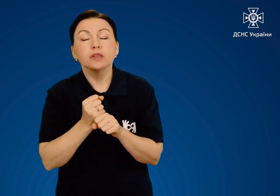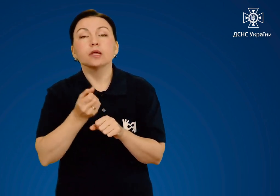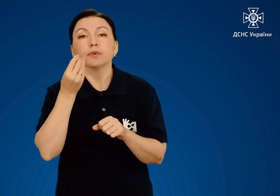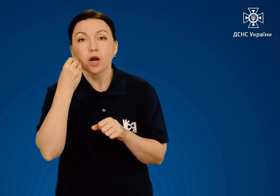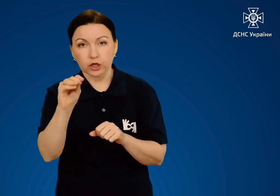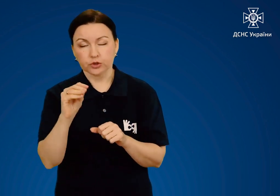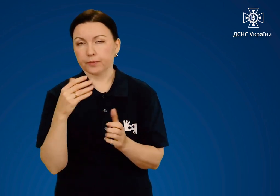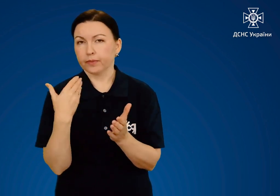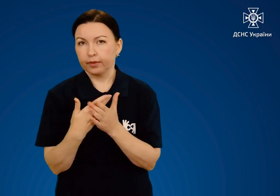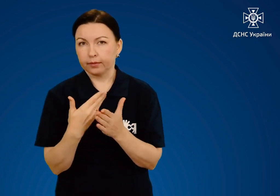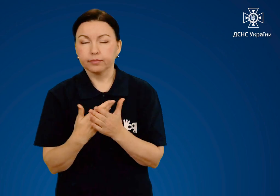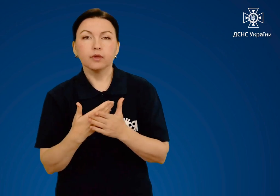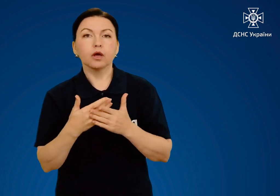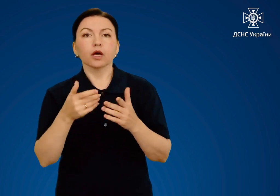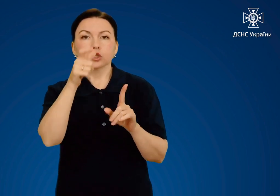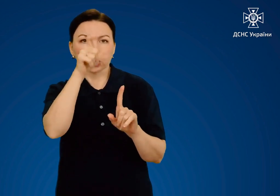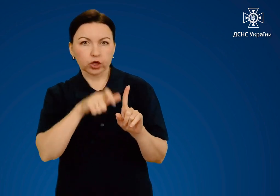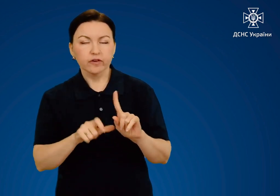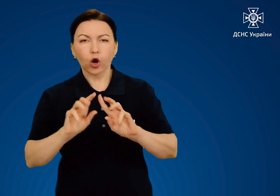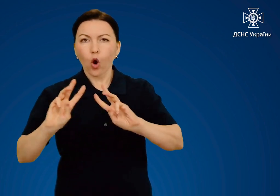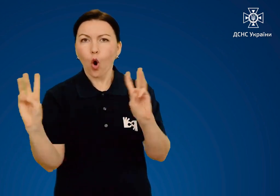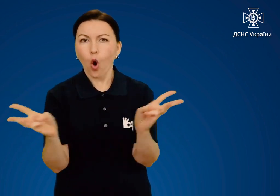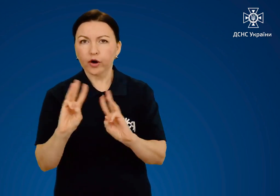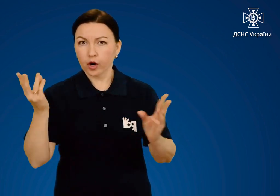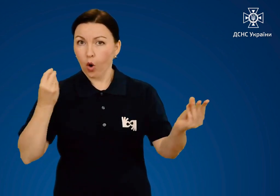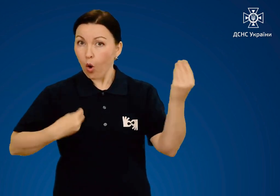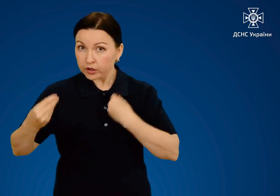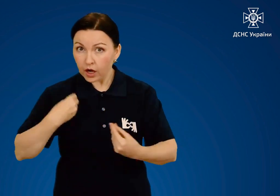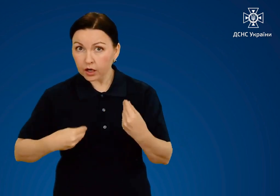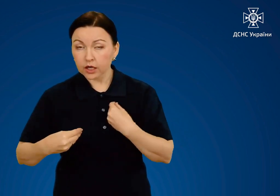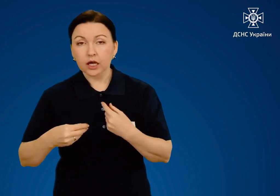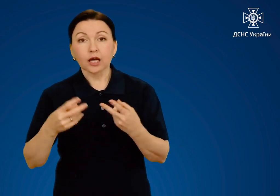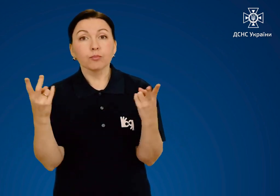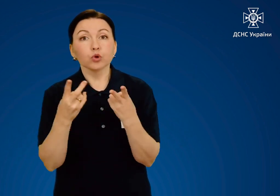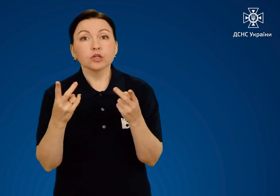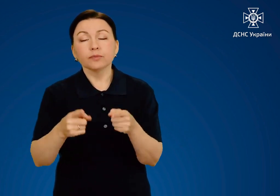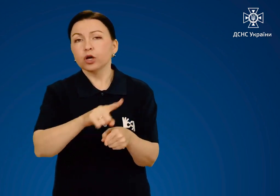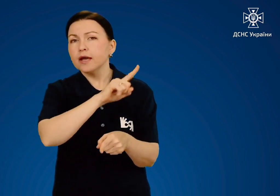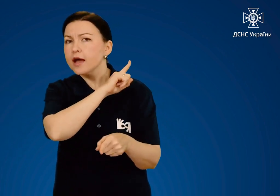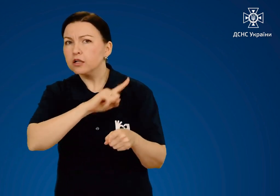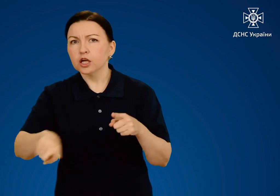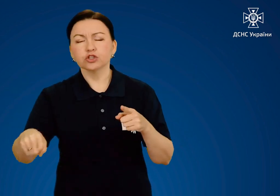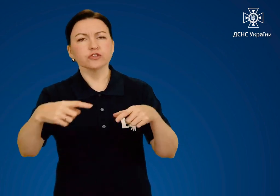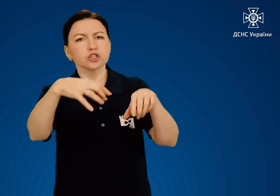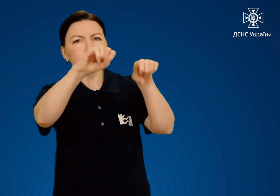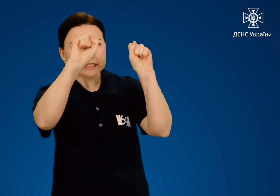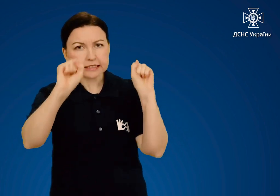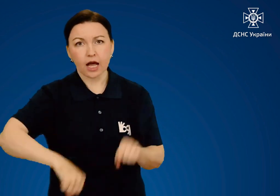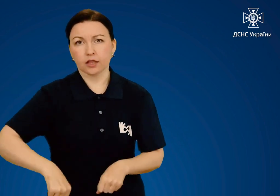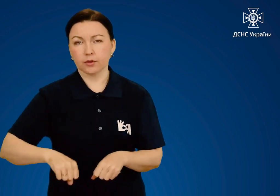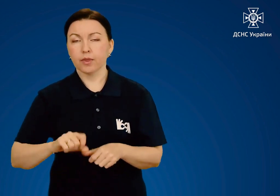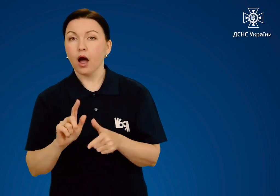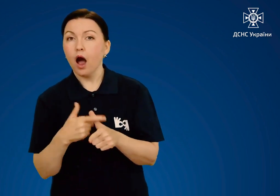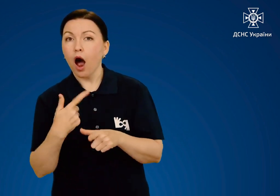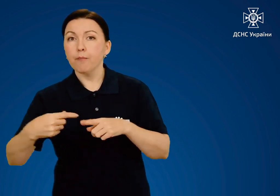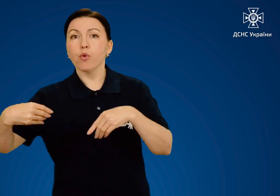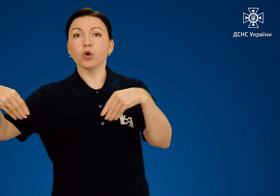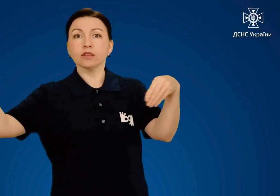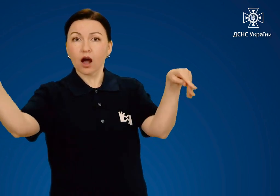краще. Якщо на потерпілому горить одяг, потрібно його якнайшвидше зняти або